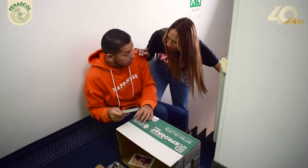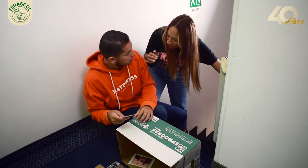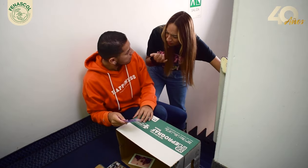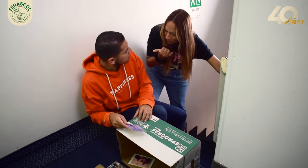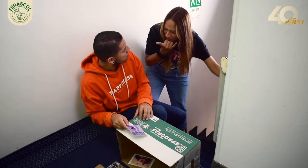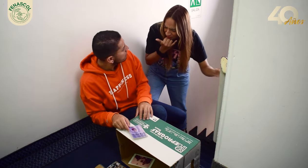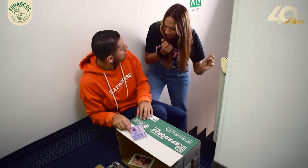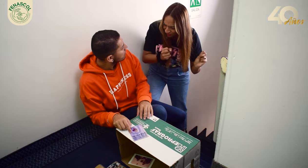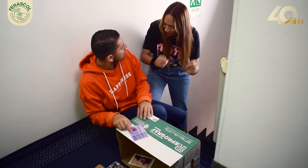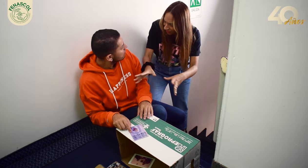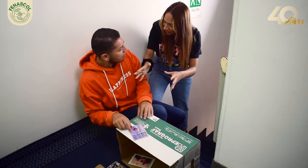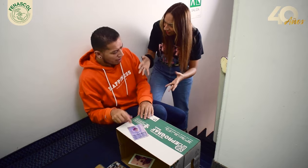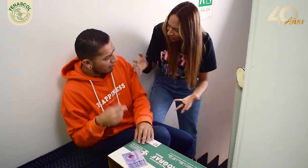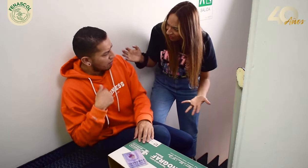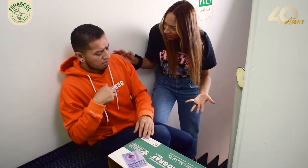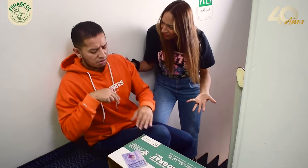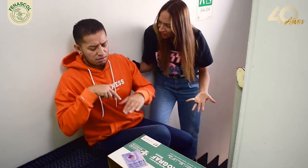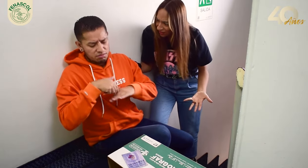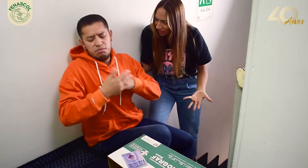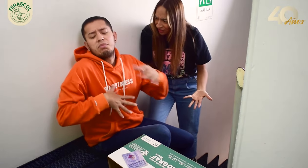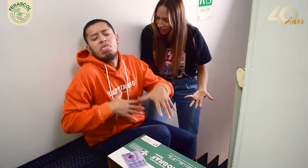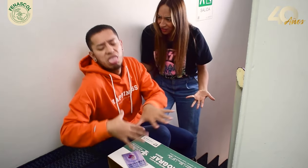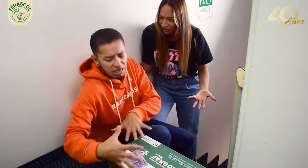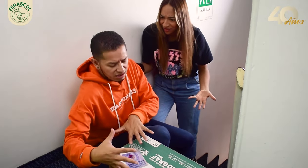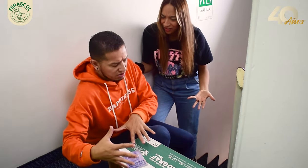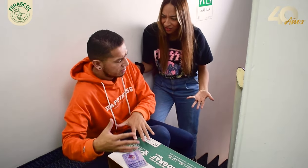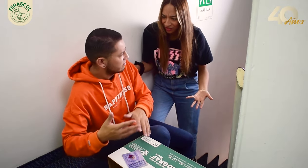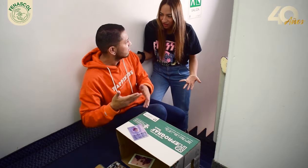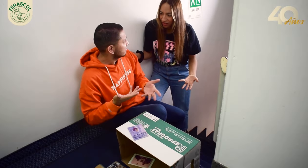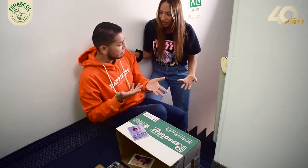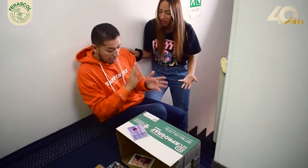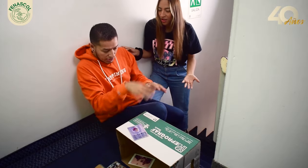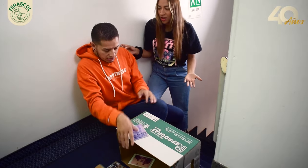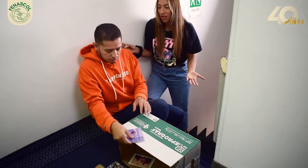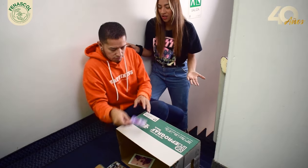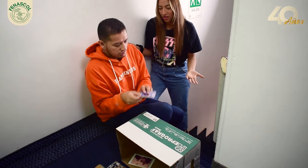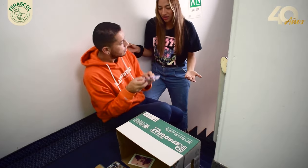¿Qué pasó? ¿Y eso? Es que me caí Ay, mire